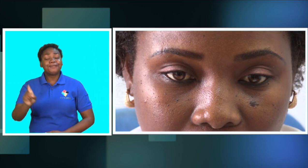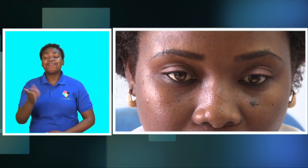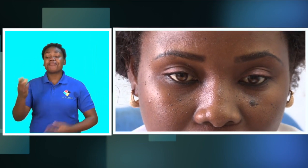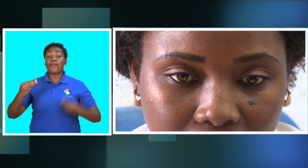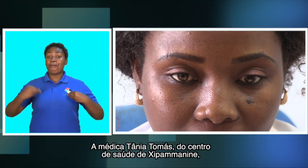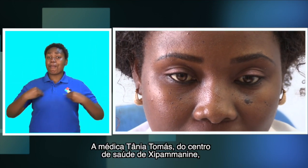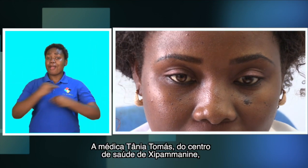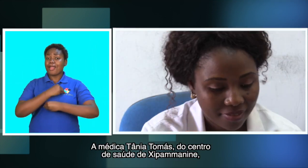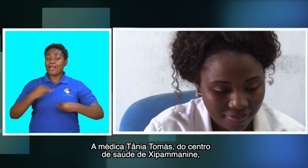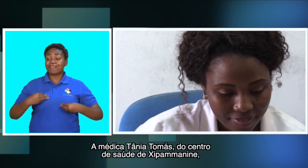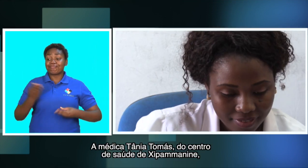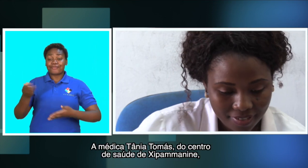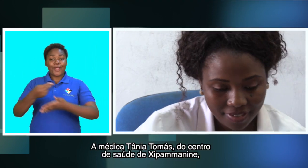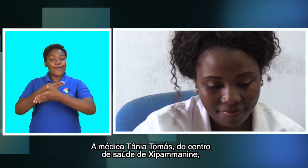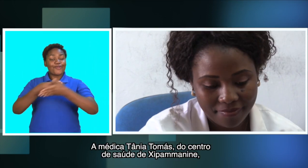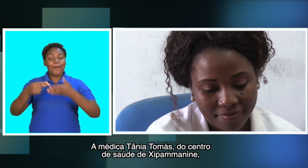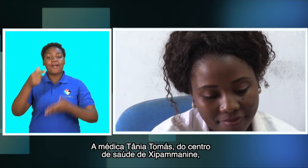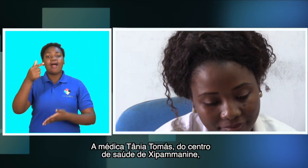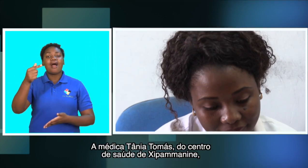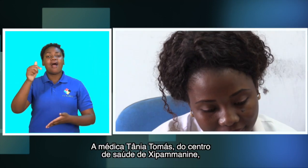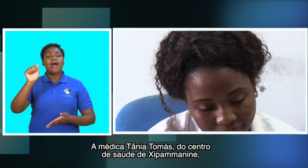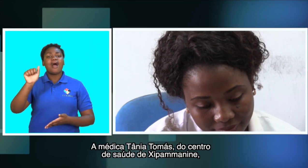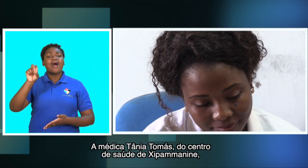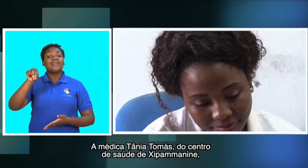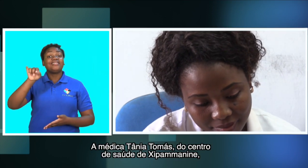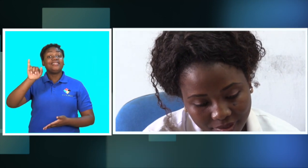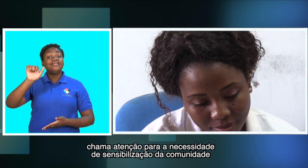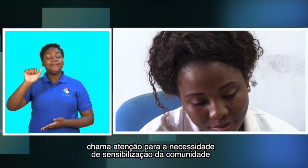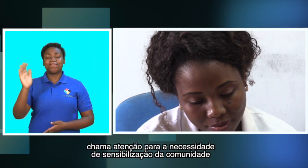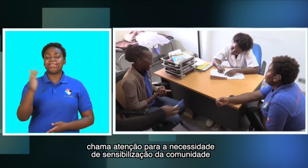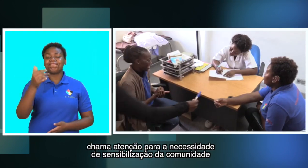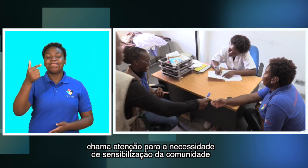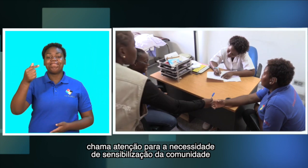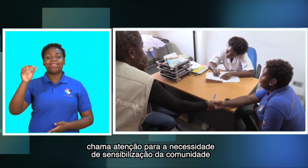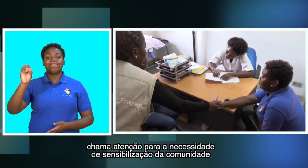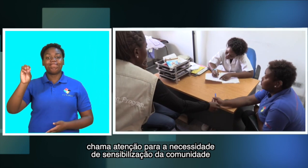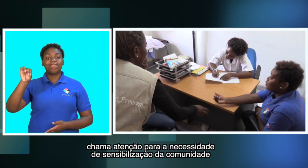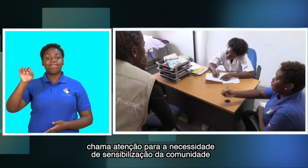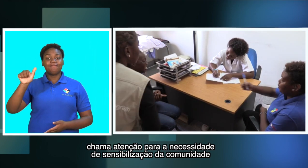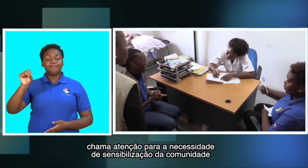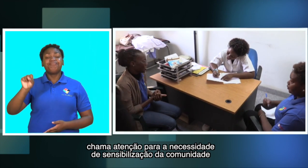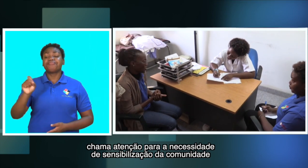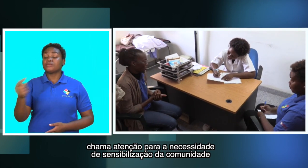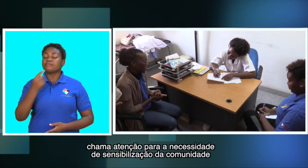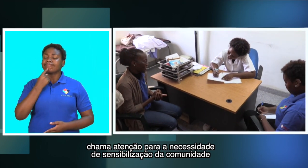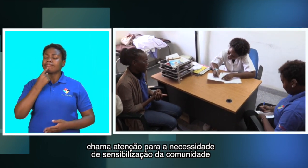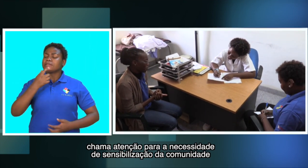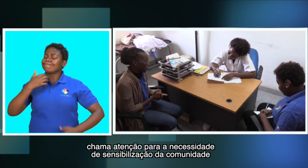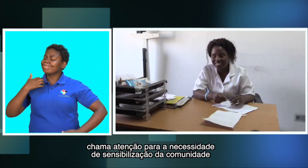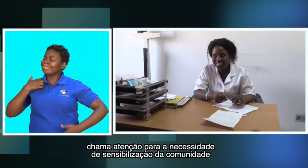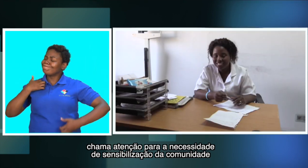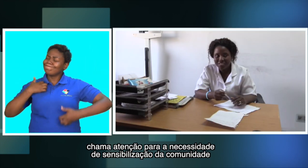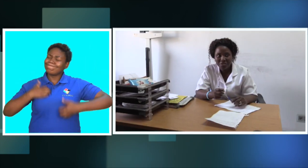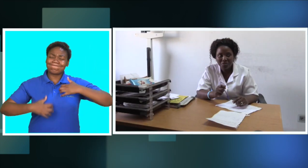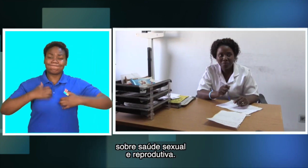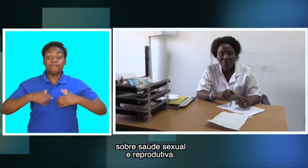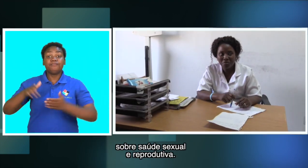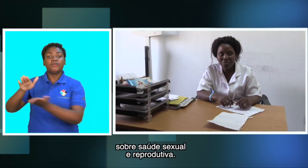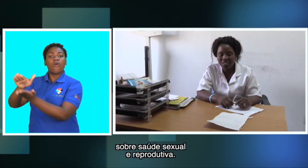A médica Tânia Tomás, do Centro de Saúde de Chipamanine, chama a atenção para a necessidade de sensibilização da comunidade sobre